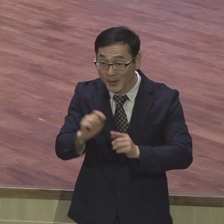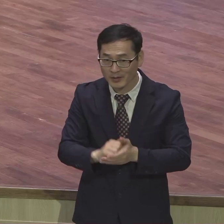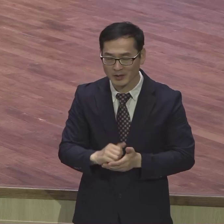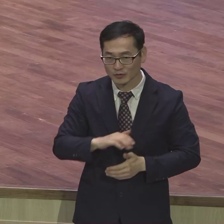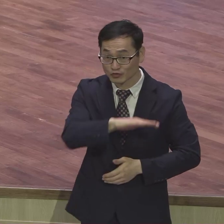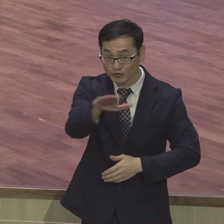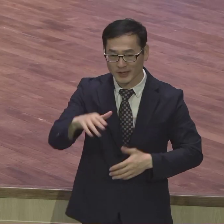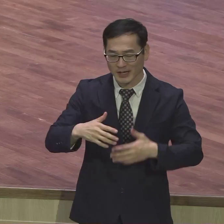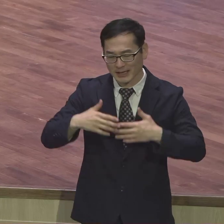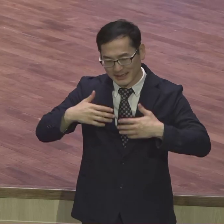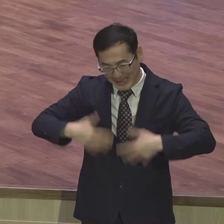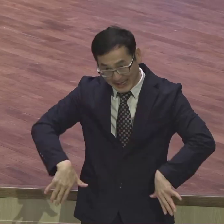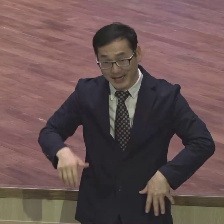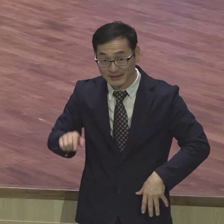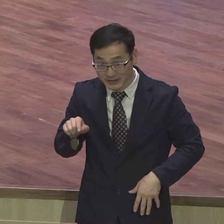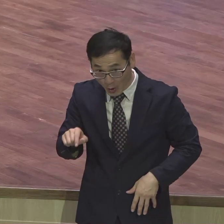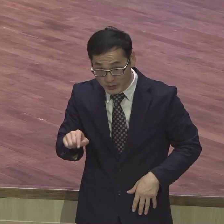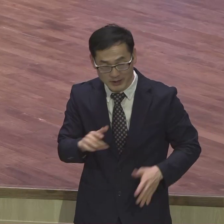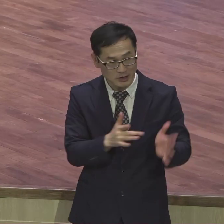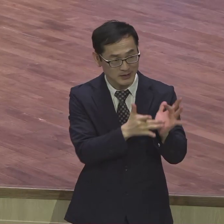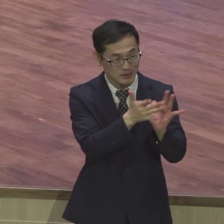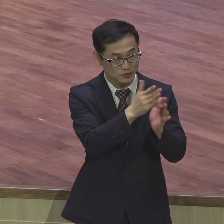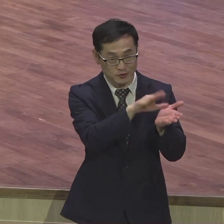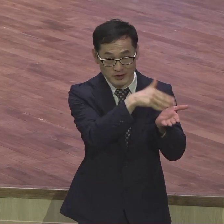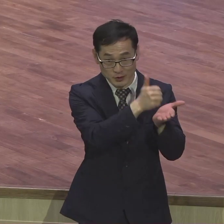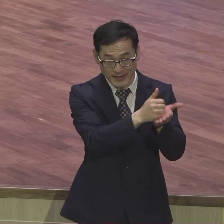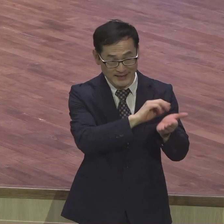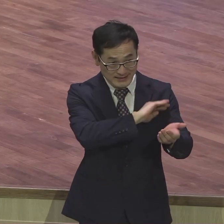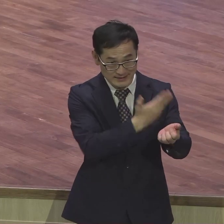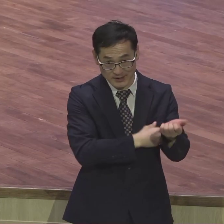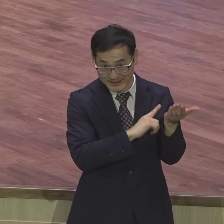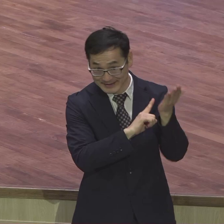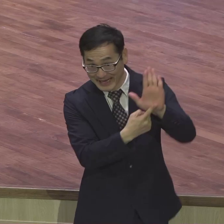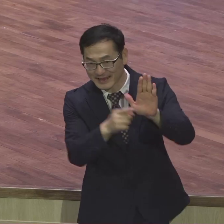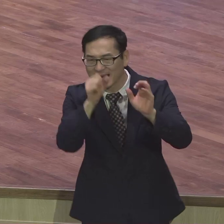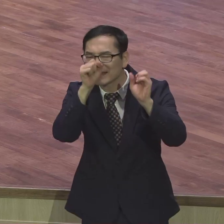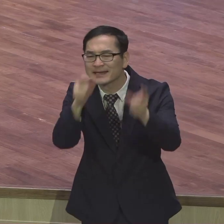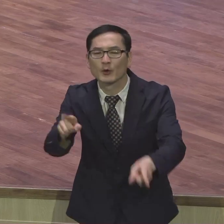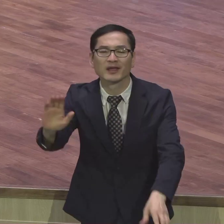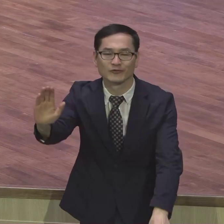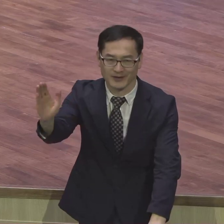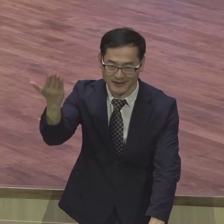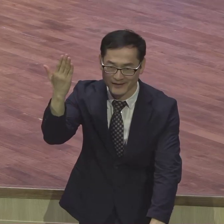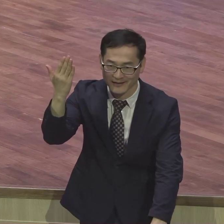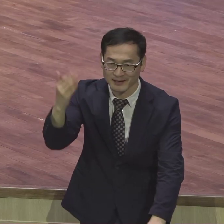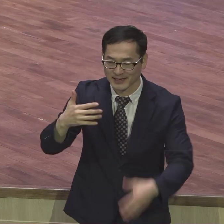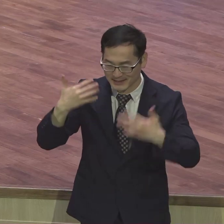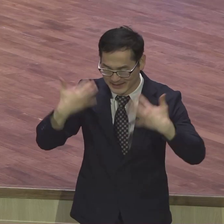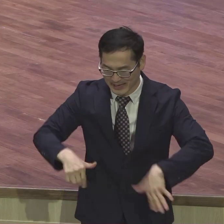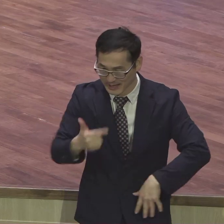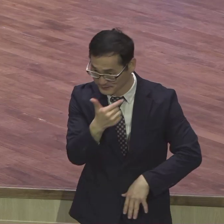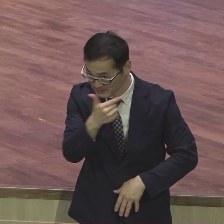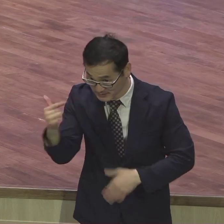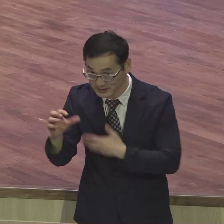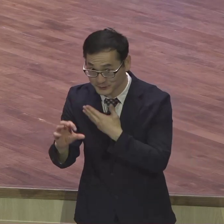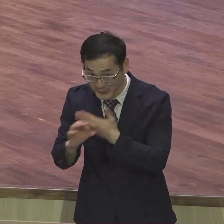예수 그리스도의 능력에 나타날 기회가 됩니다 연약함이 클수록 그는 자기의 힘을